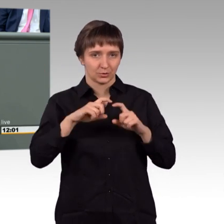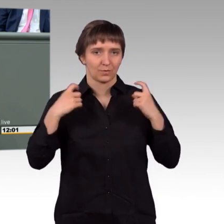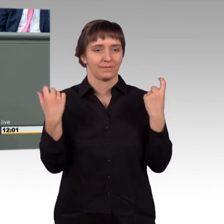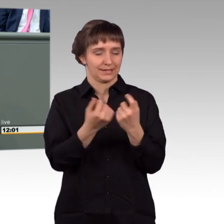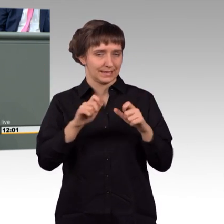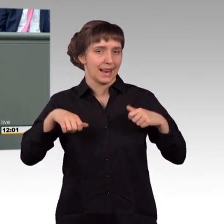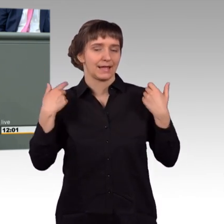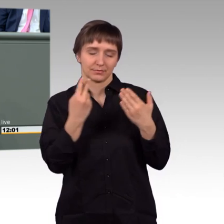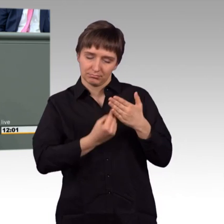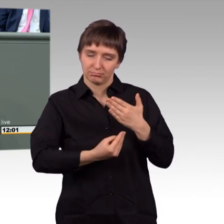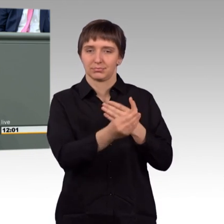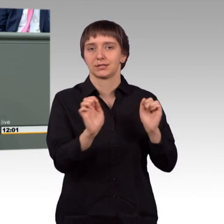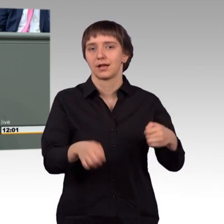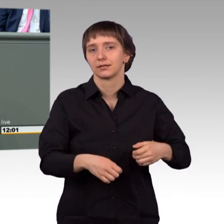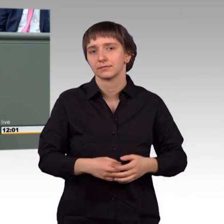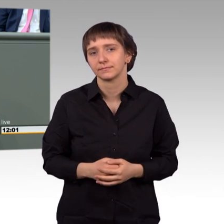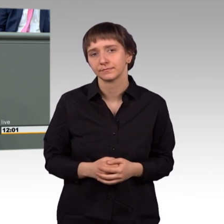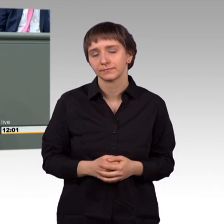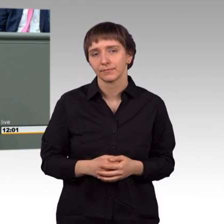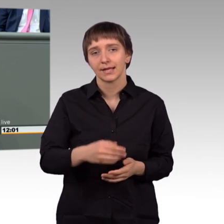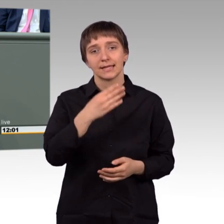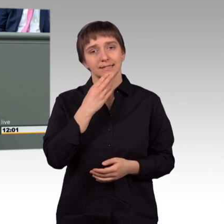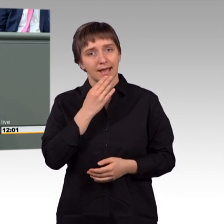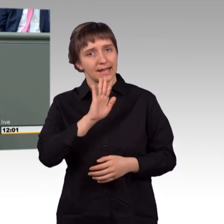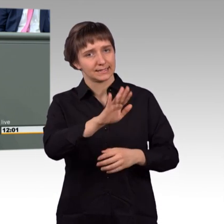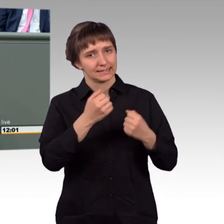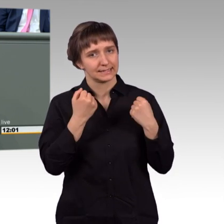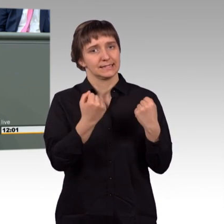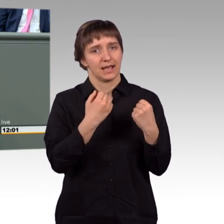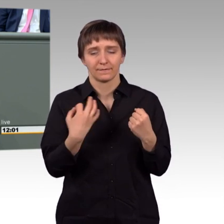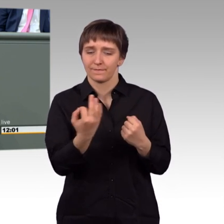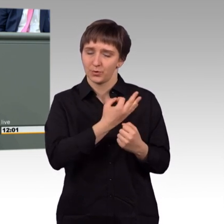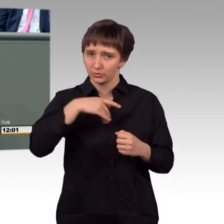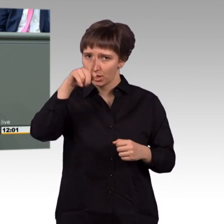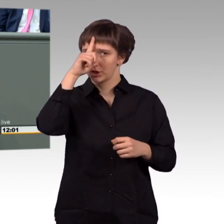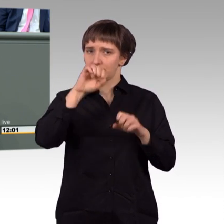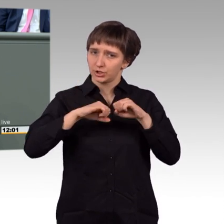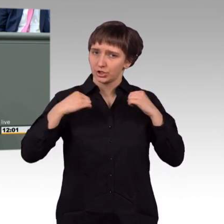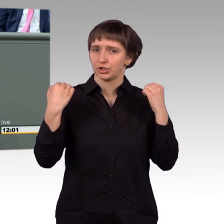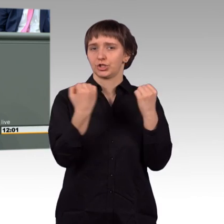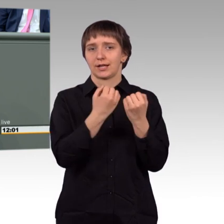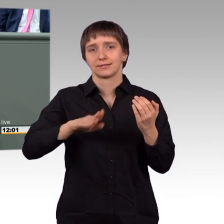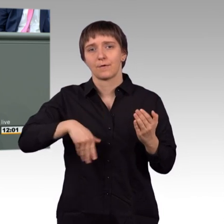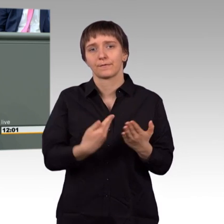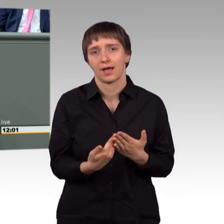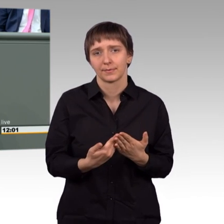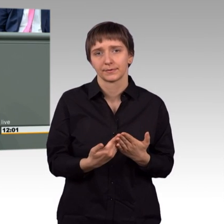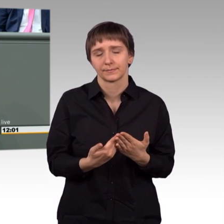Die Sicherheit Israels ist für uns in Deutschland Staatsräson. Und deswegen können wir nur den israelischen